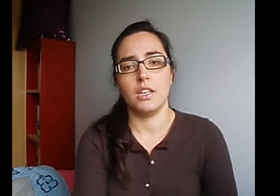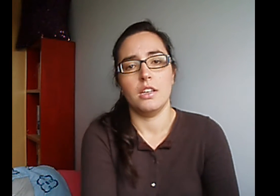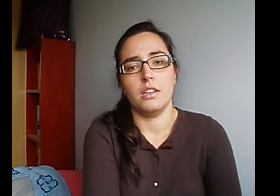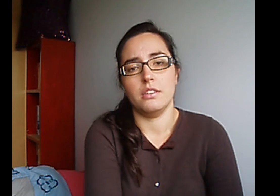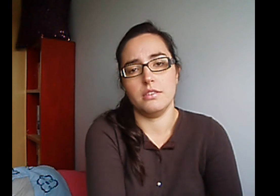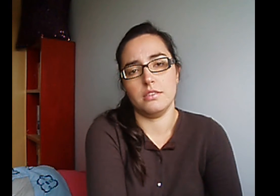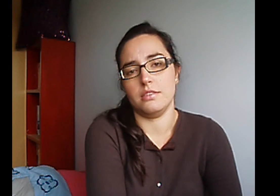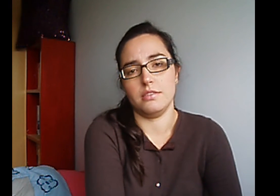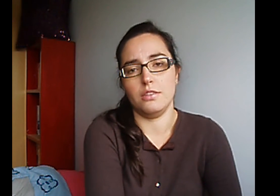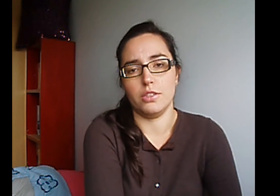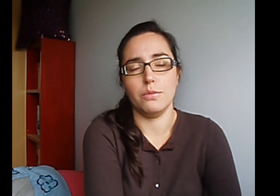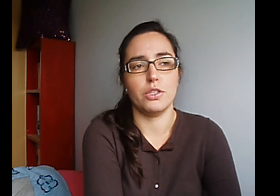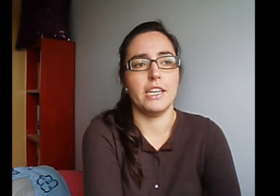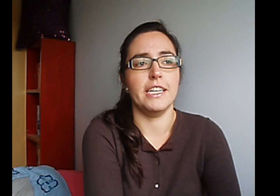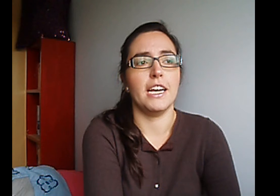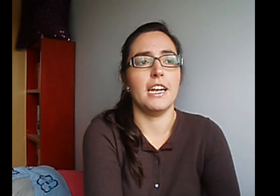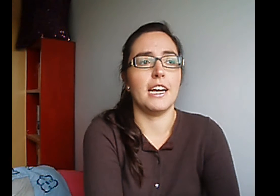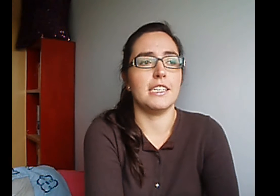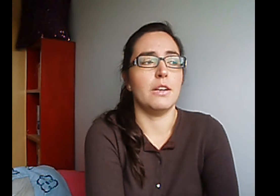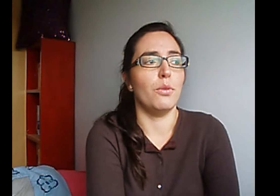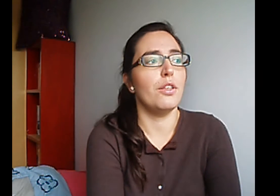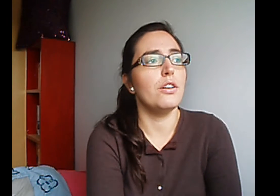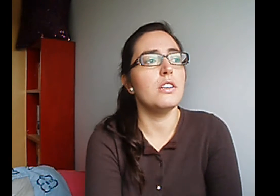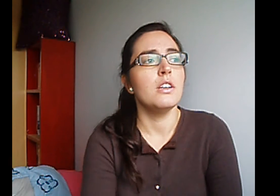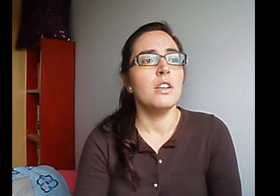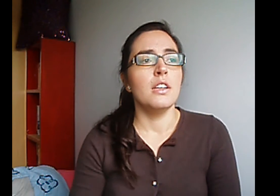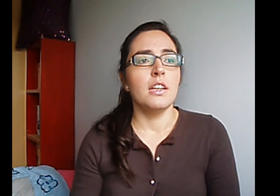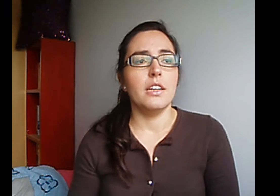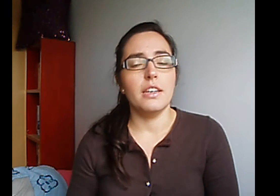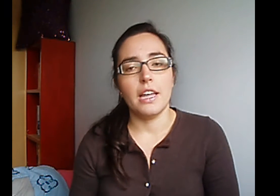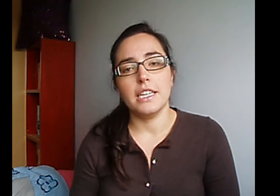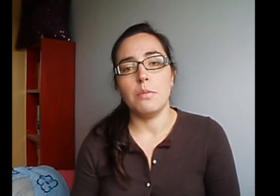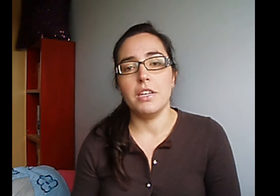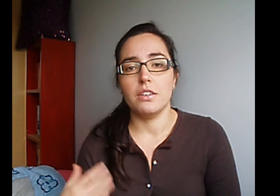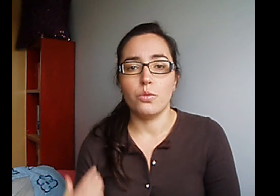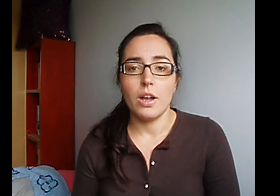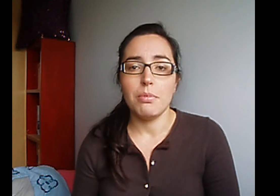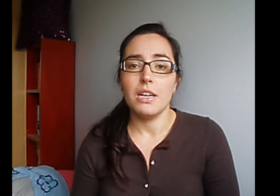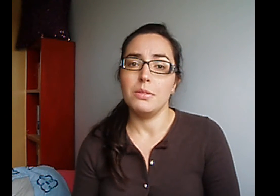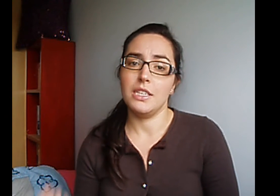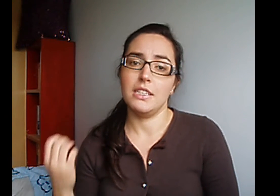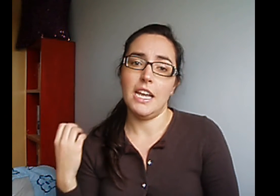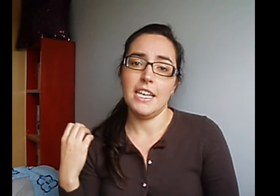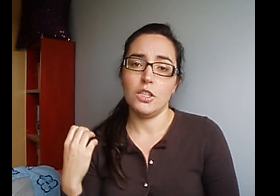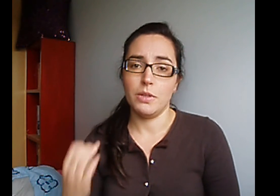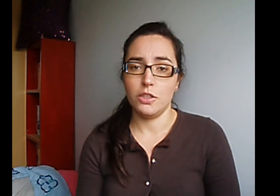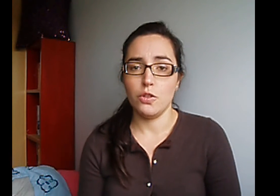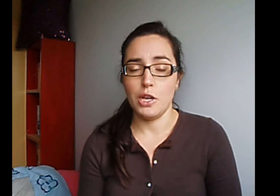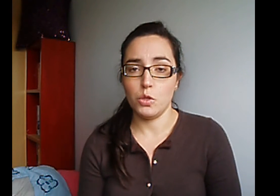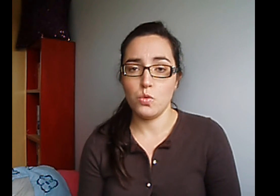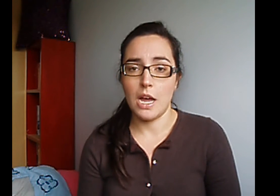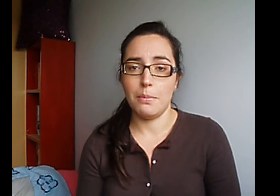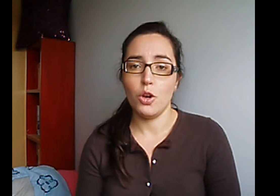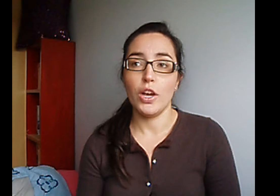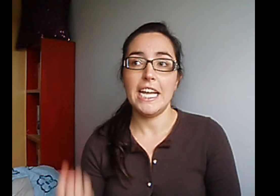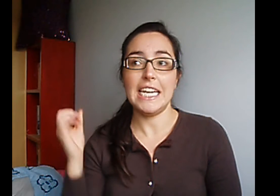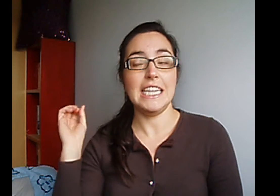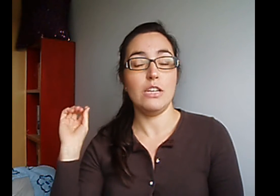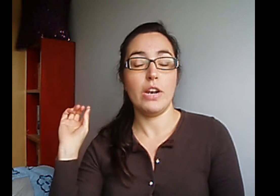los libros que le llegan a casa en el buzón Hace también wrap-ups Ella sobre todo es una blogger Y tiene una